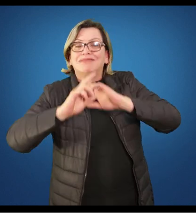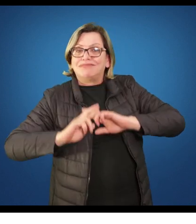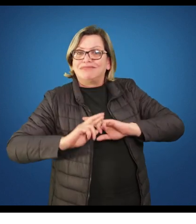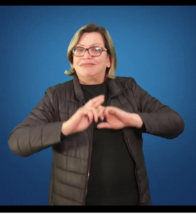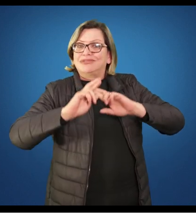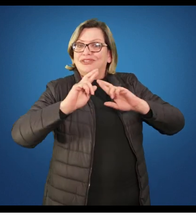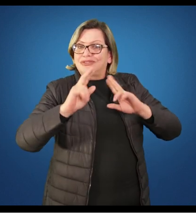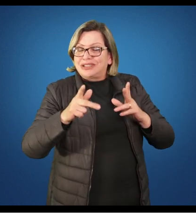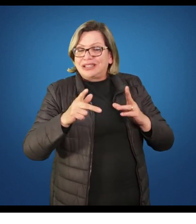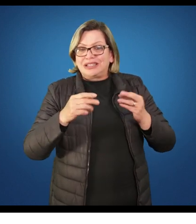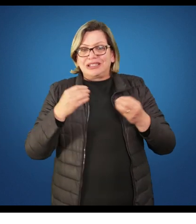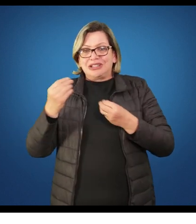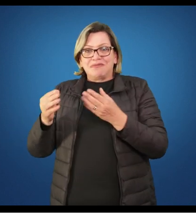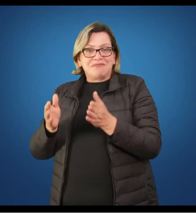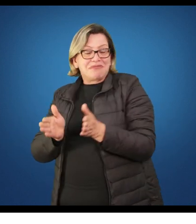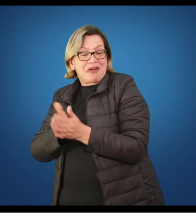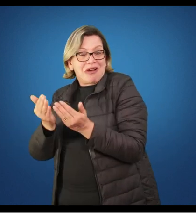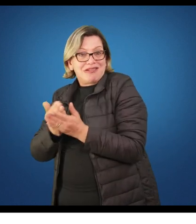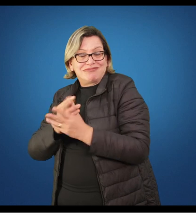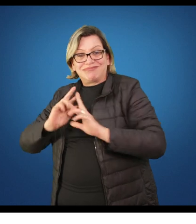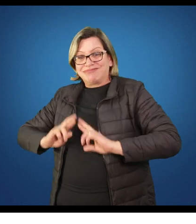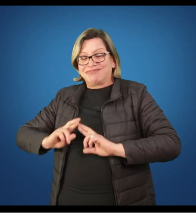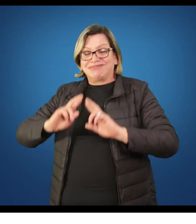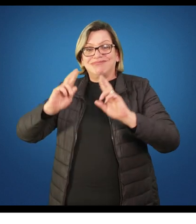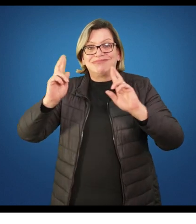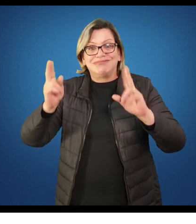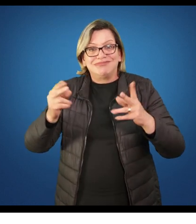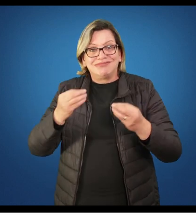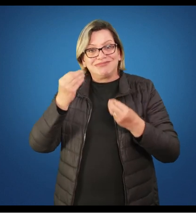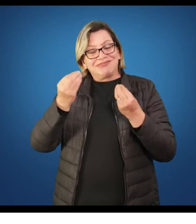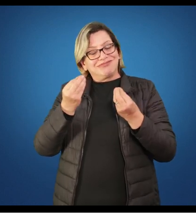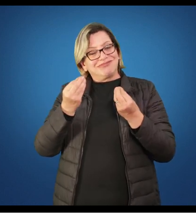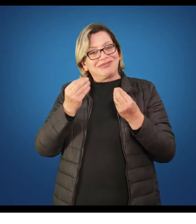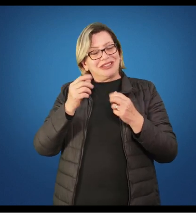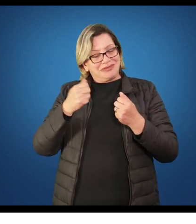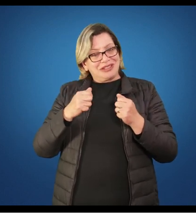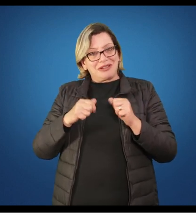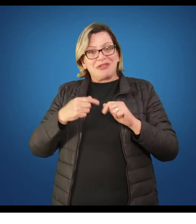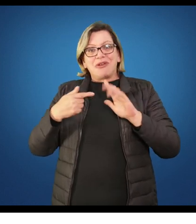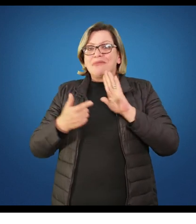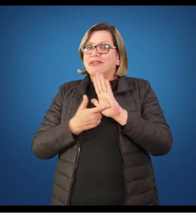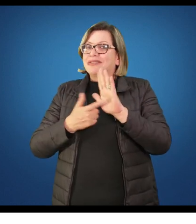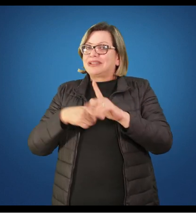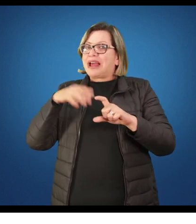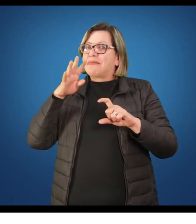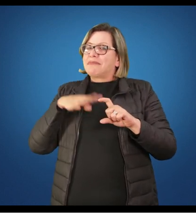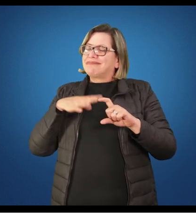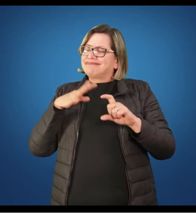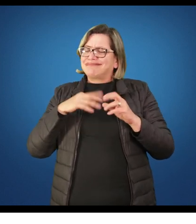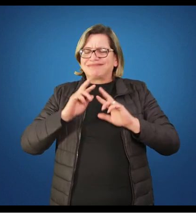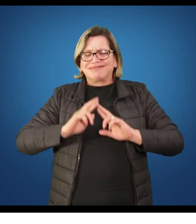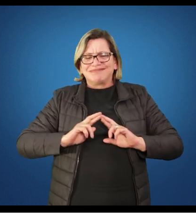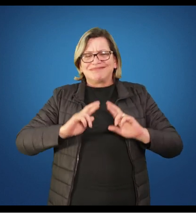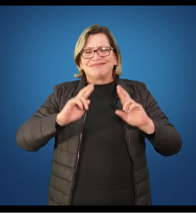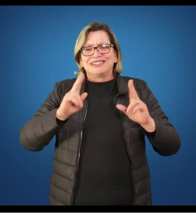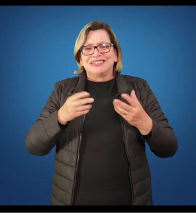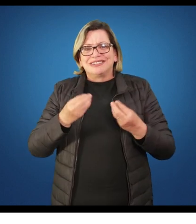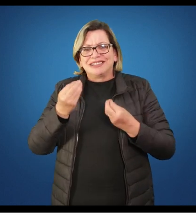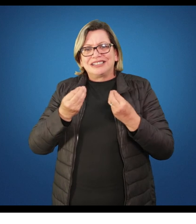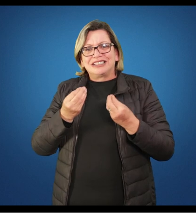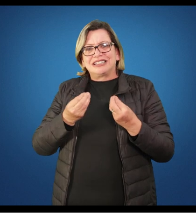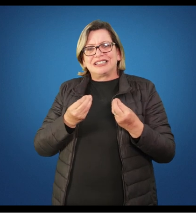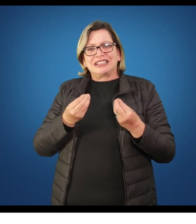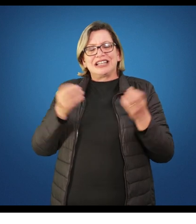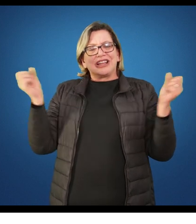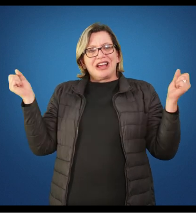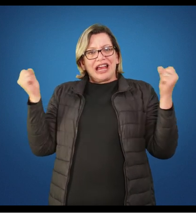esportes e outras classes sociais praticam e jogam determinados esportes, dançam determinado tipo de música, determinado de dança. Não,